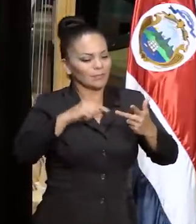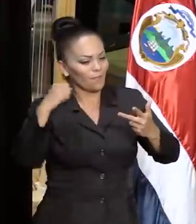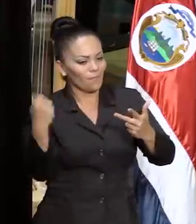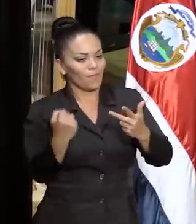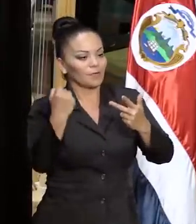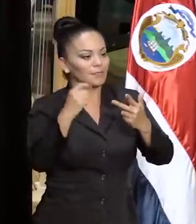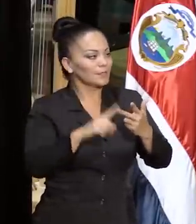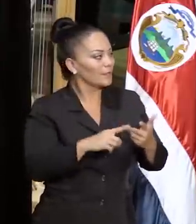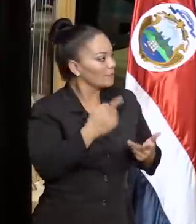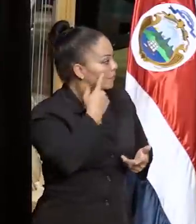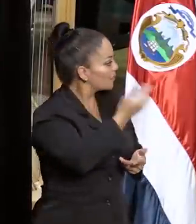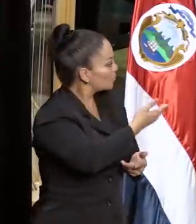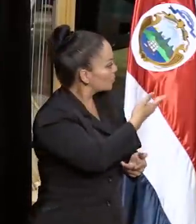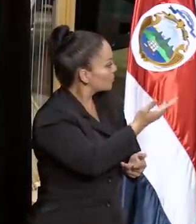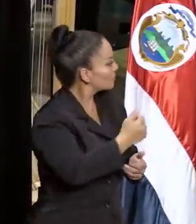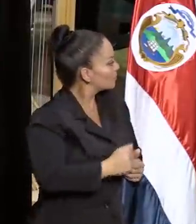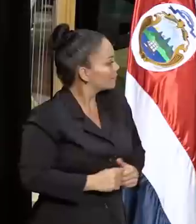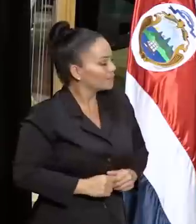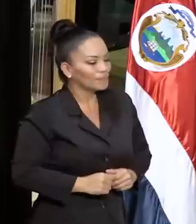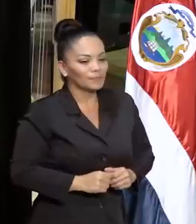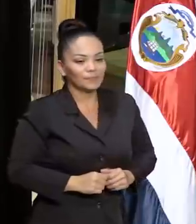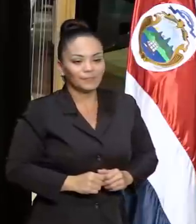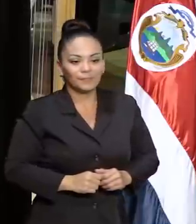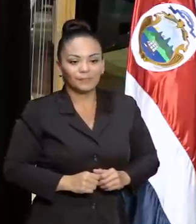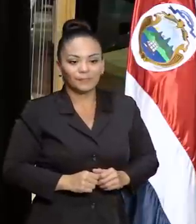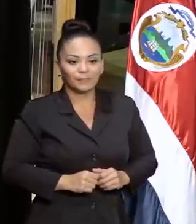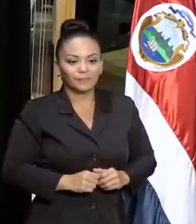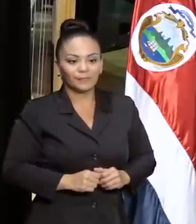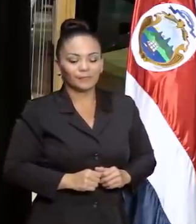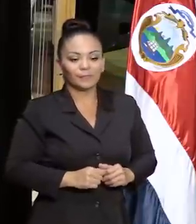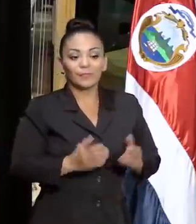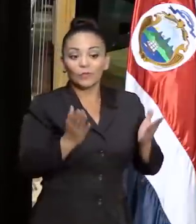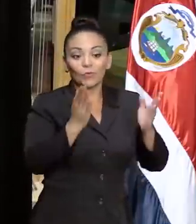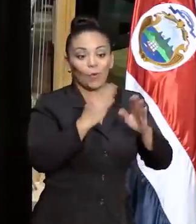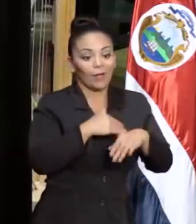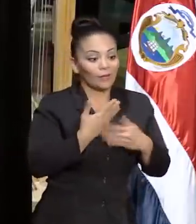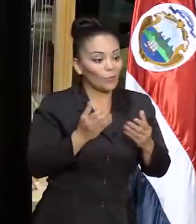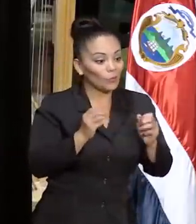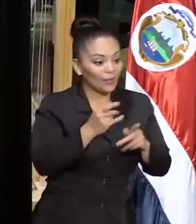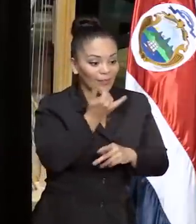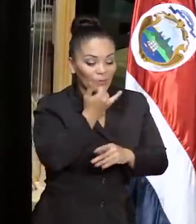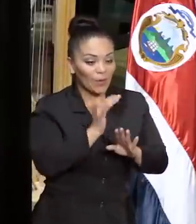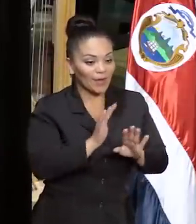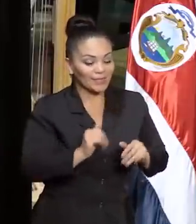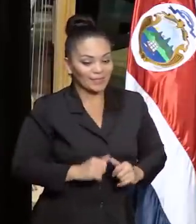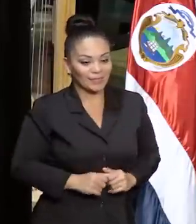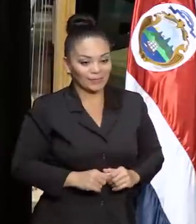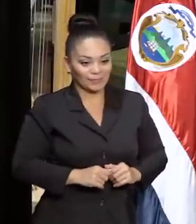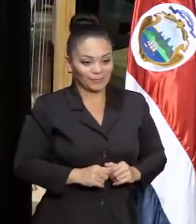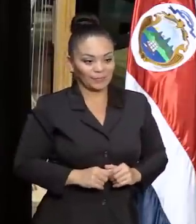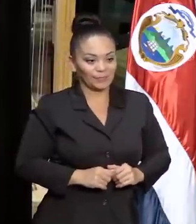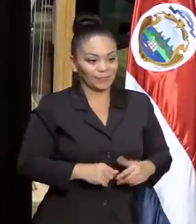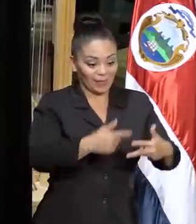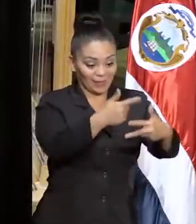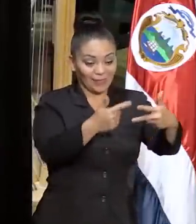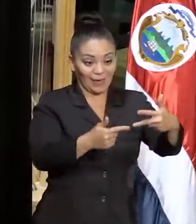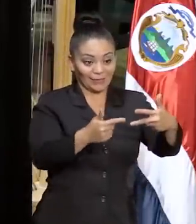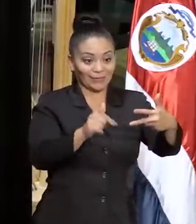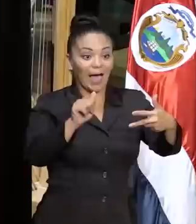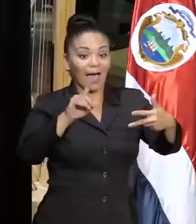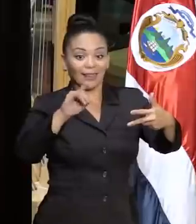Aquí están ellos. No hay campo para equivocarse. Esos tres adjetivos,